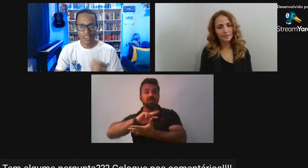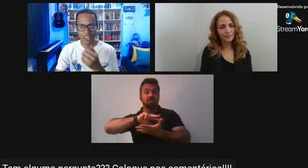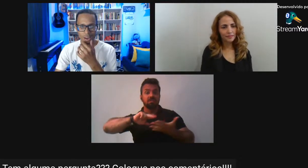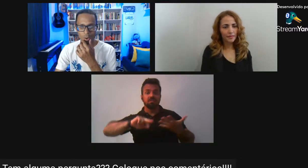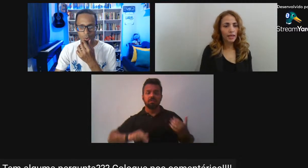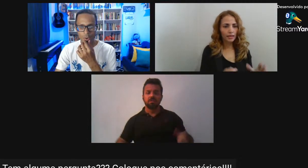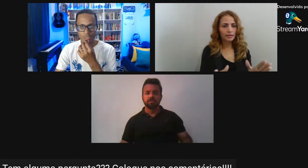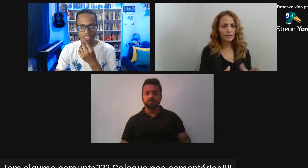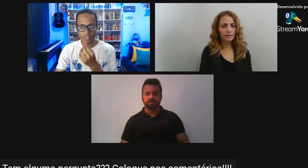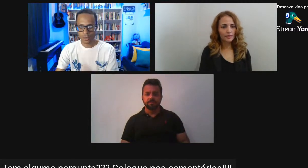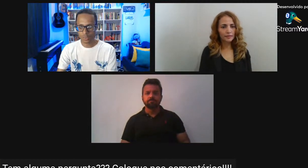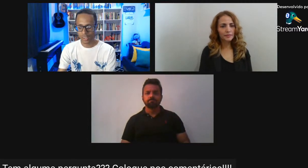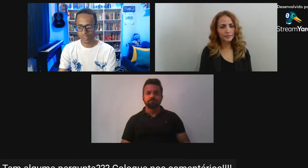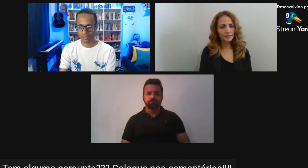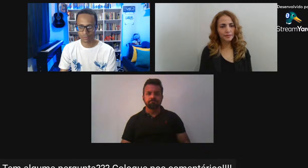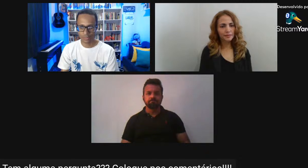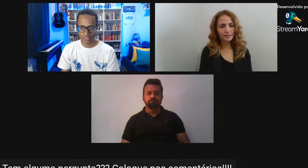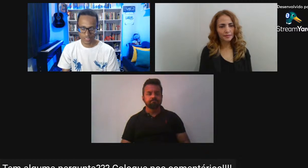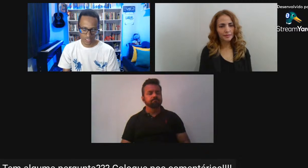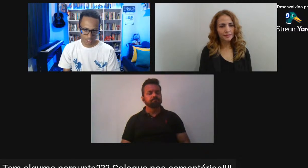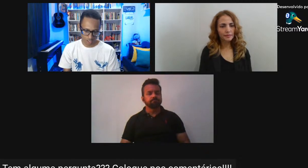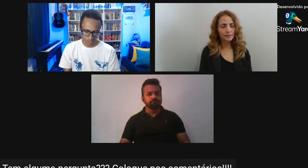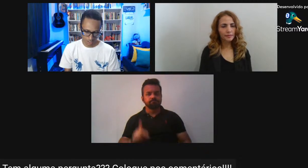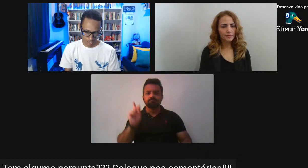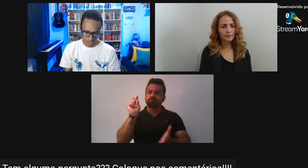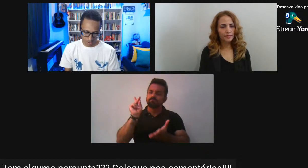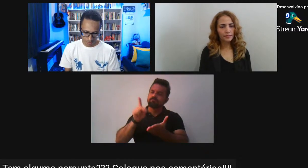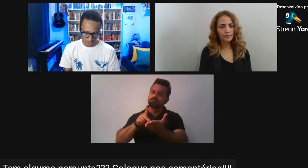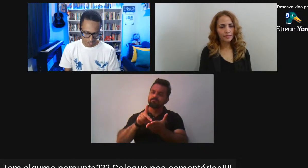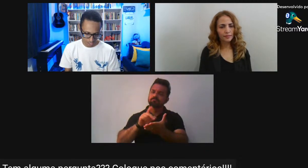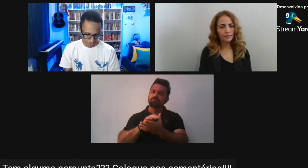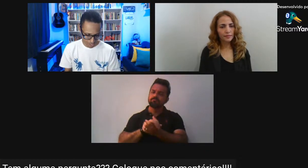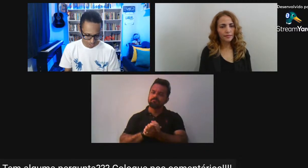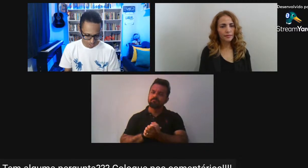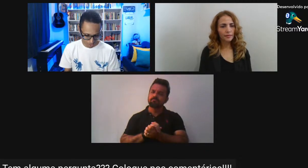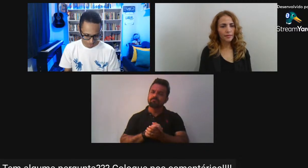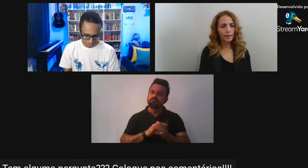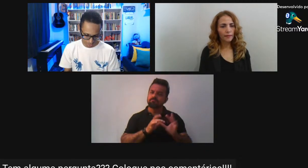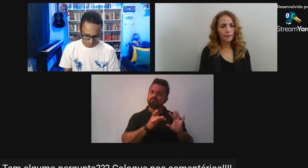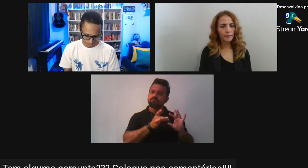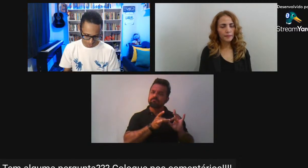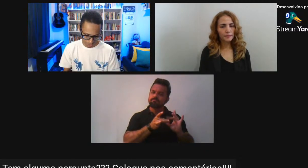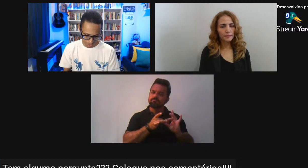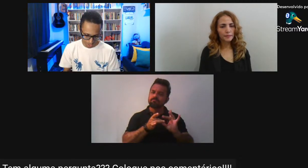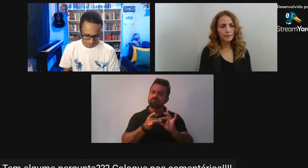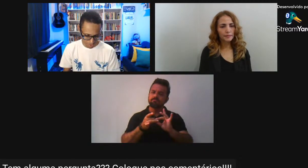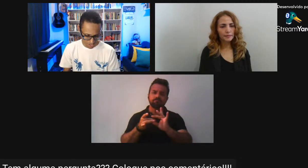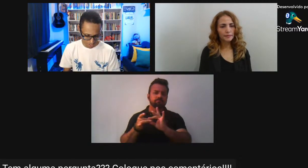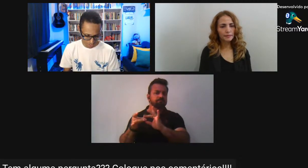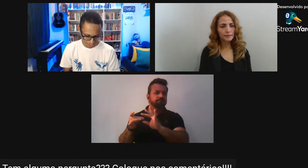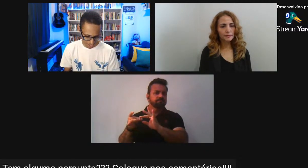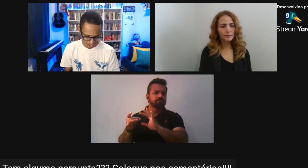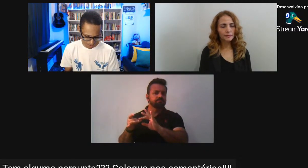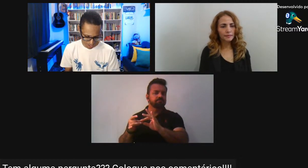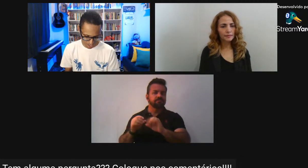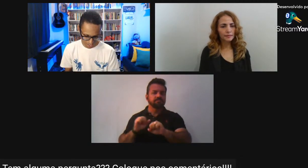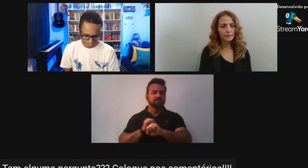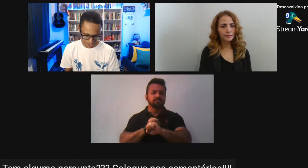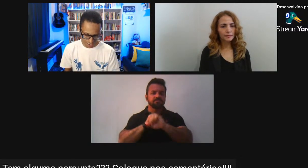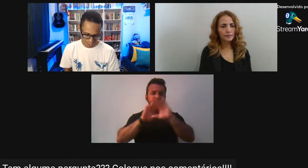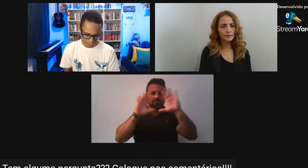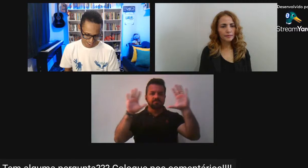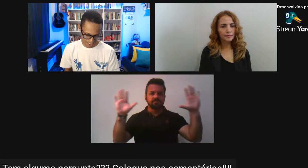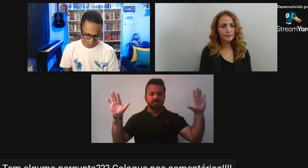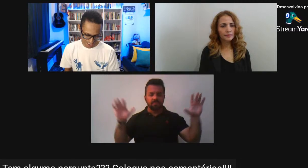É um contexto A gente Pegando aqui Algumas fotografias A gente acaba